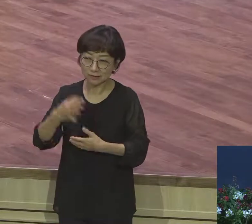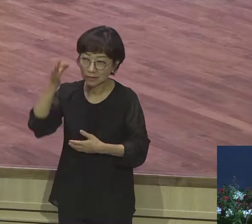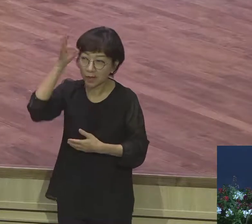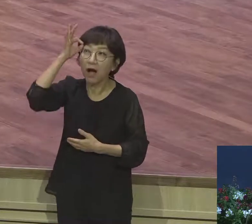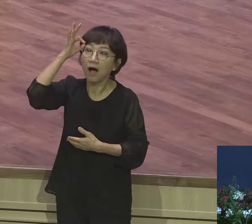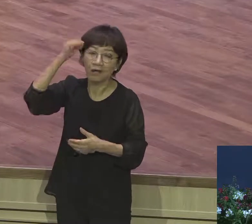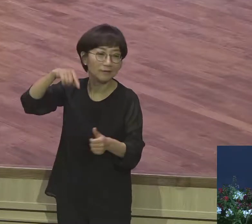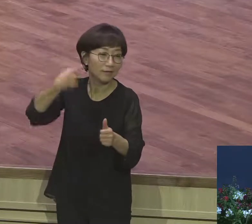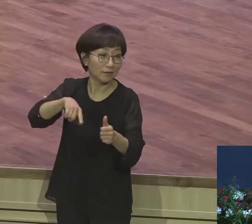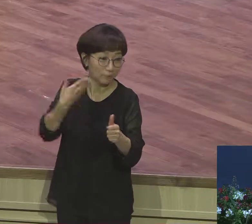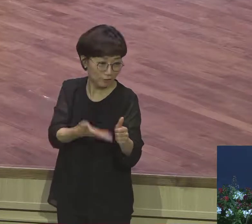하시리라